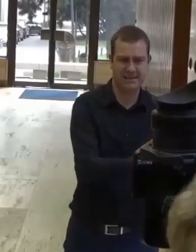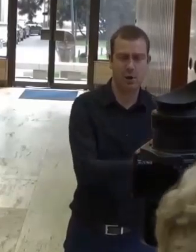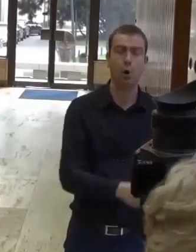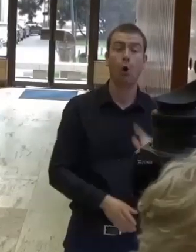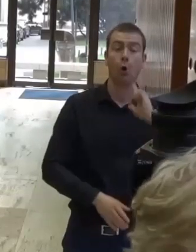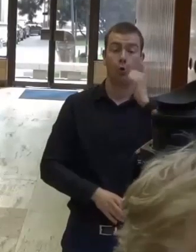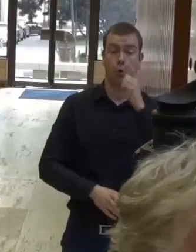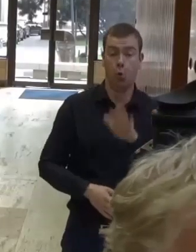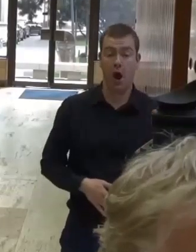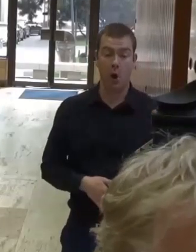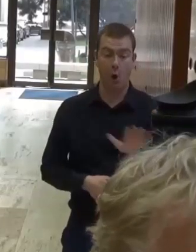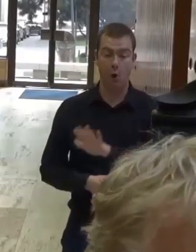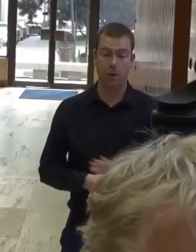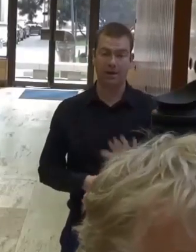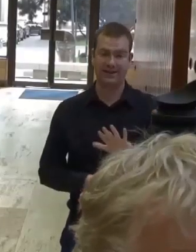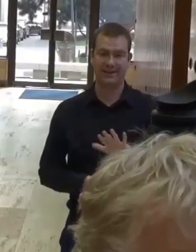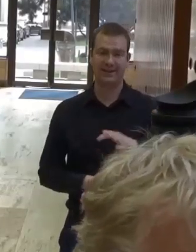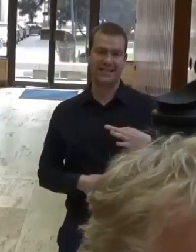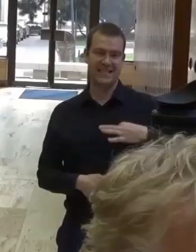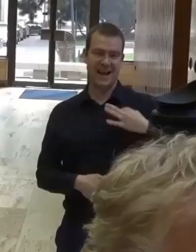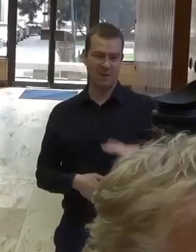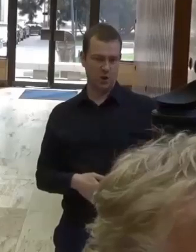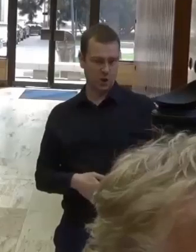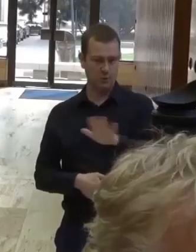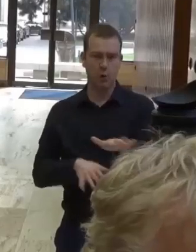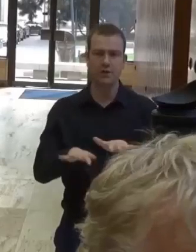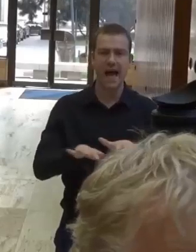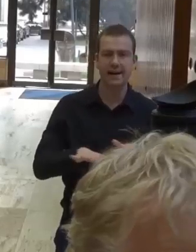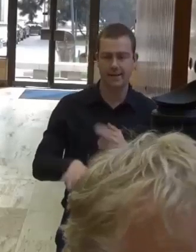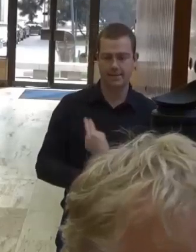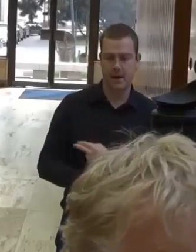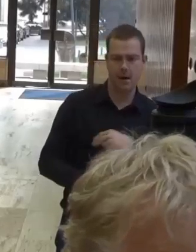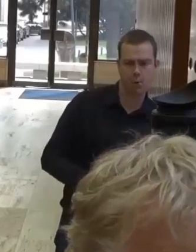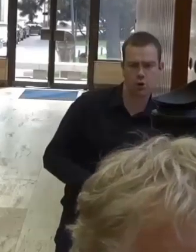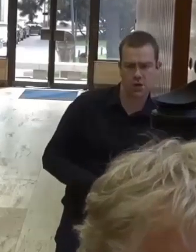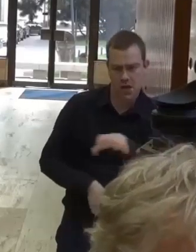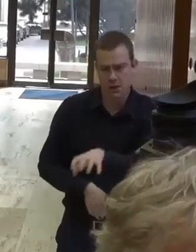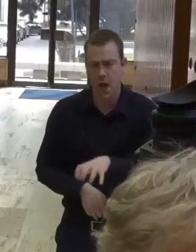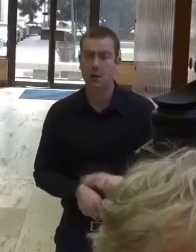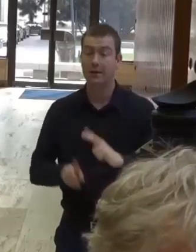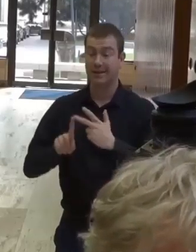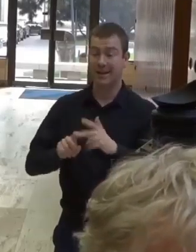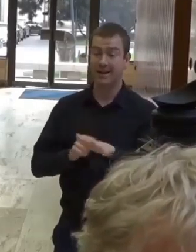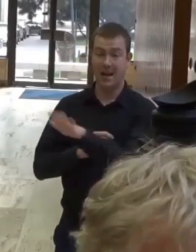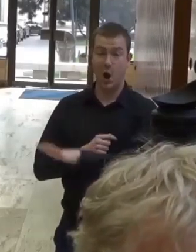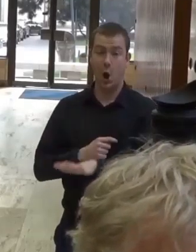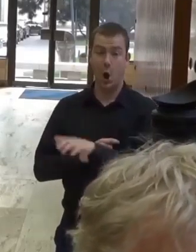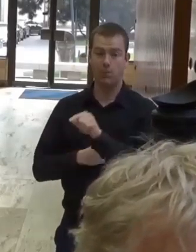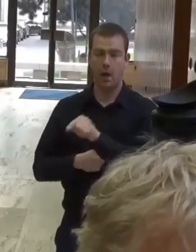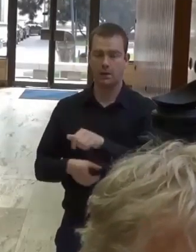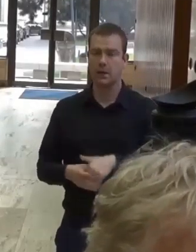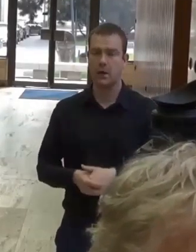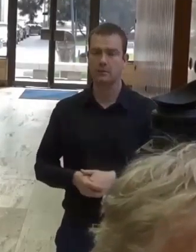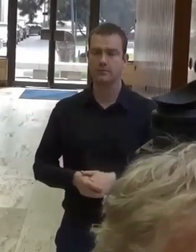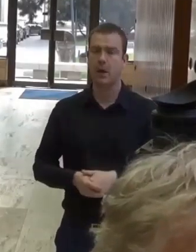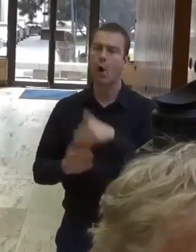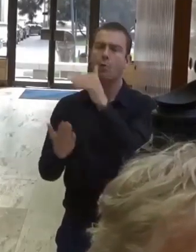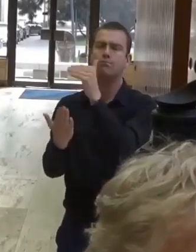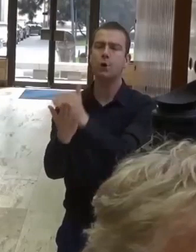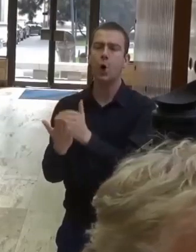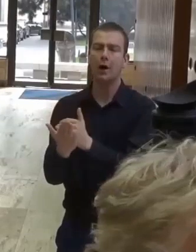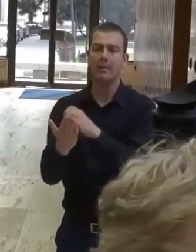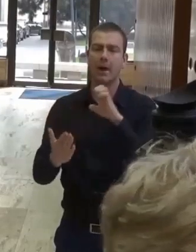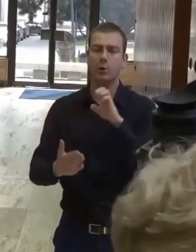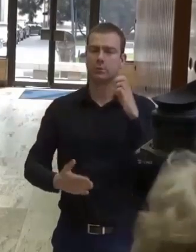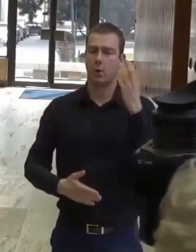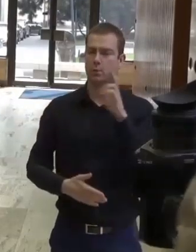druhou oblasťou sú zdravotnícké zariadenia a treťou oblasťou je operačný program ľudské zdroje, to znamená